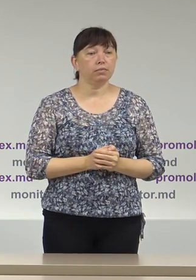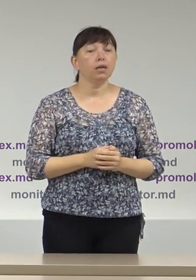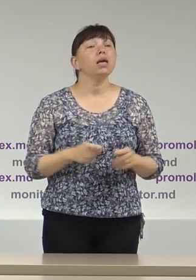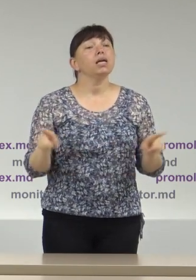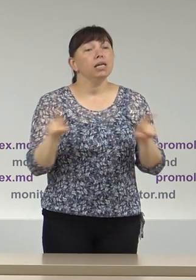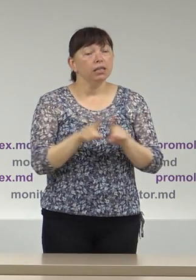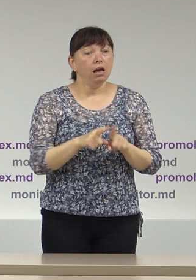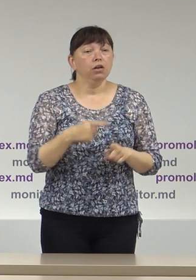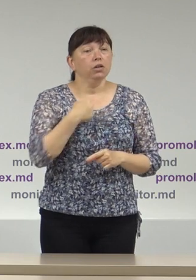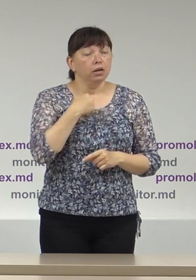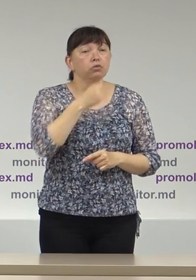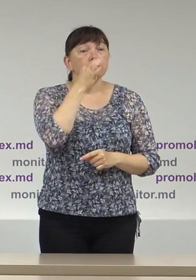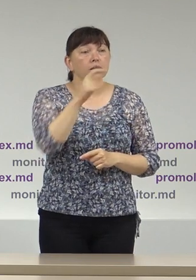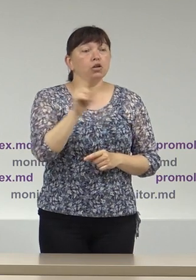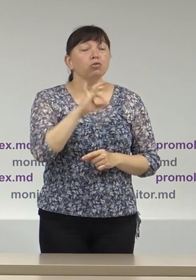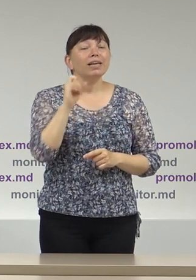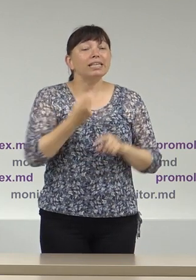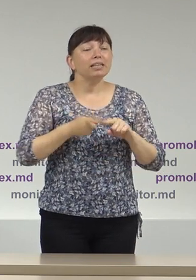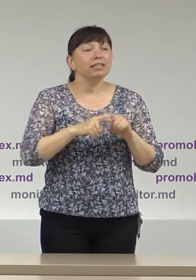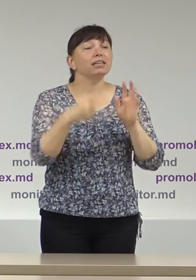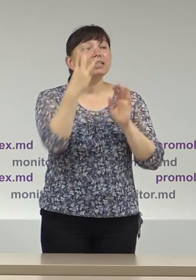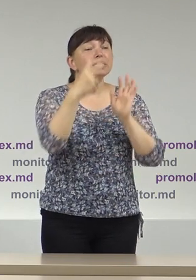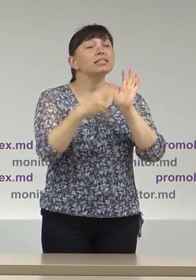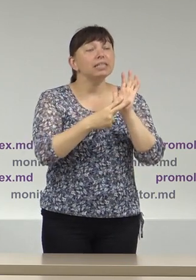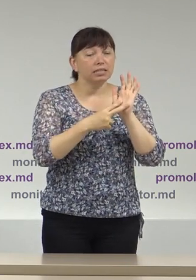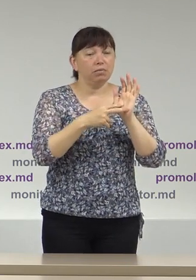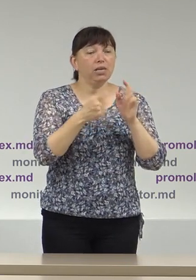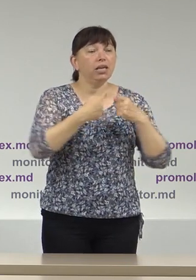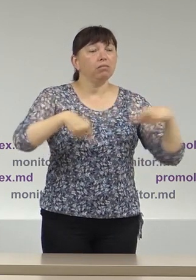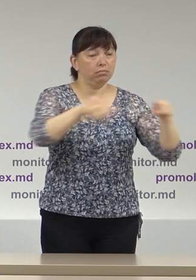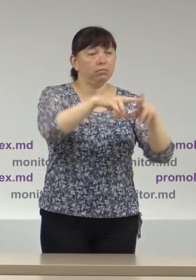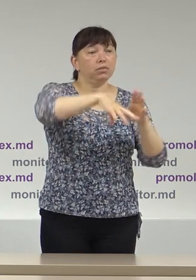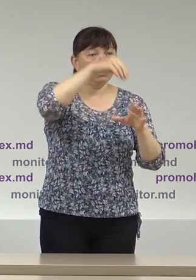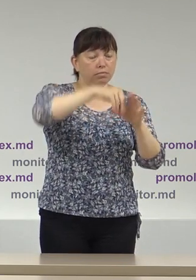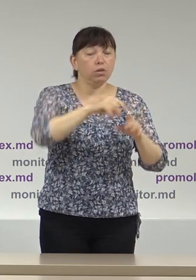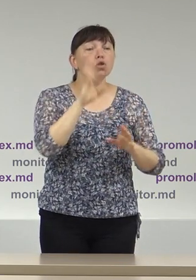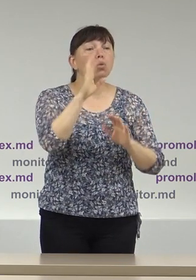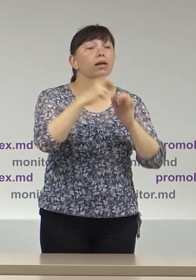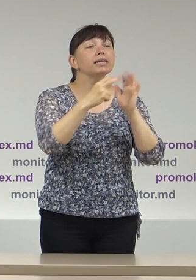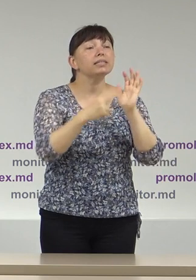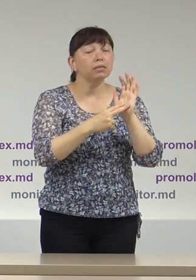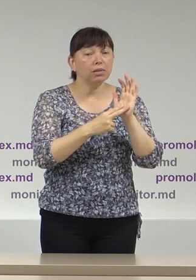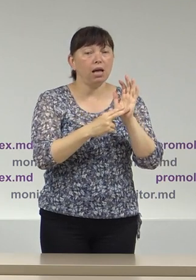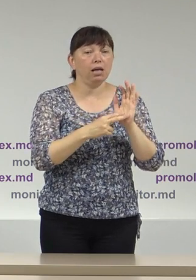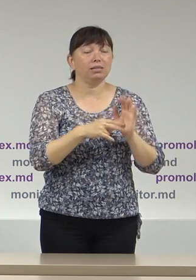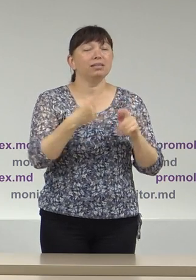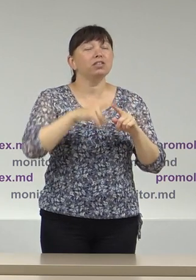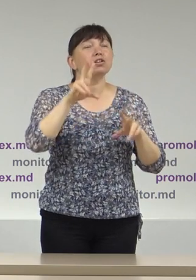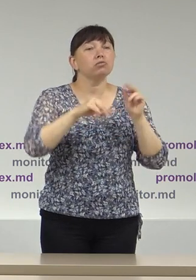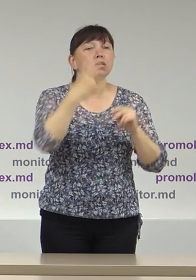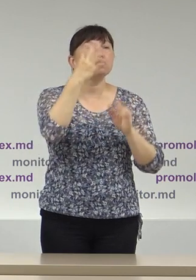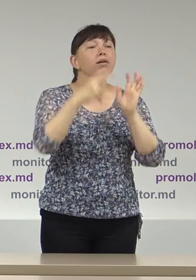Totodată vom menționa că din cele 37 de Consilii Electorale de Circunscripție, doar 17, adică 46%,